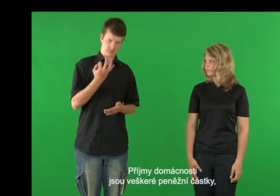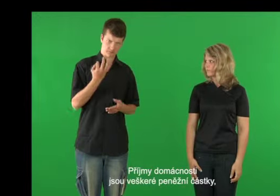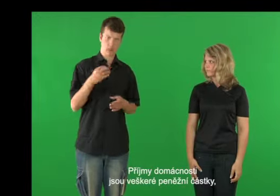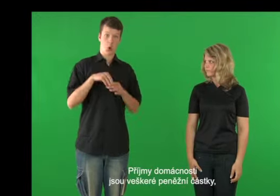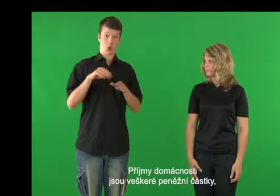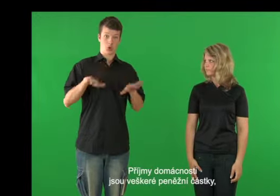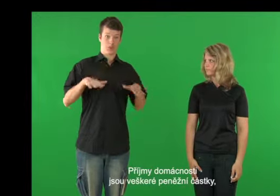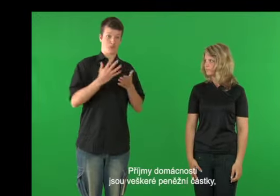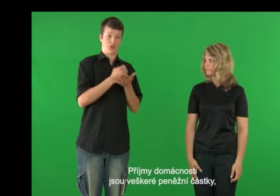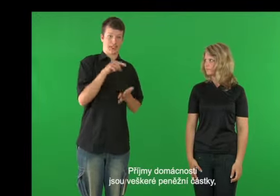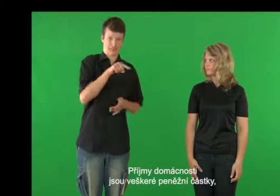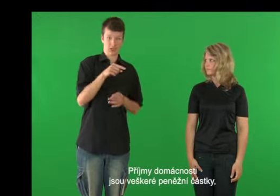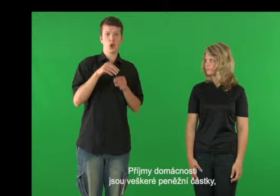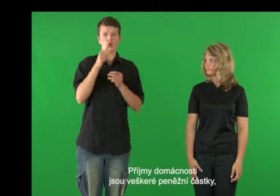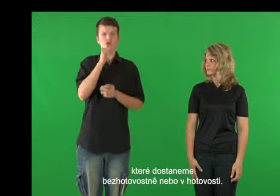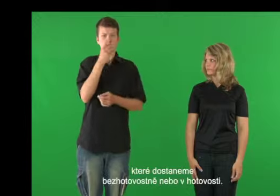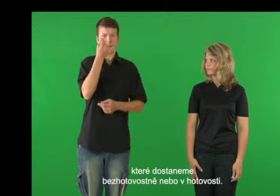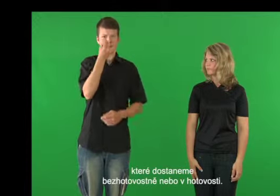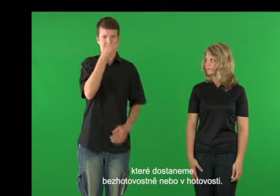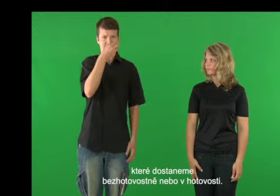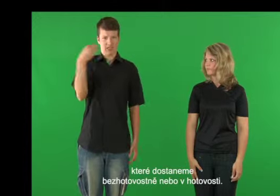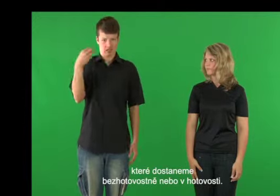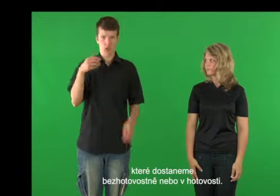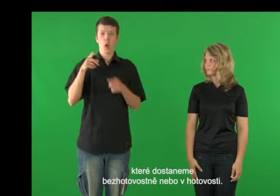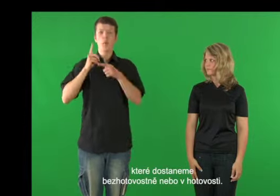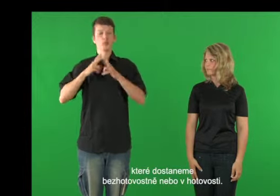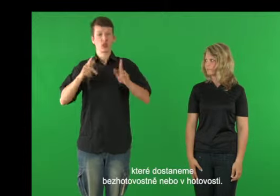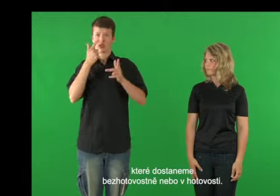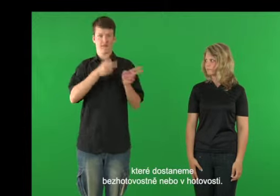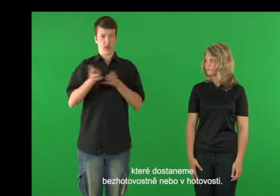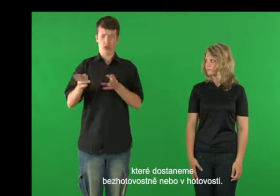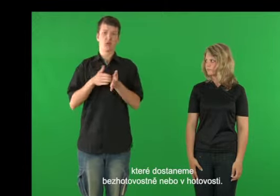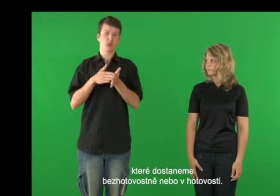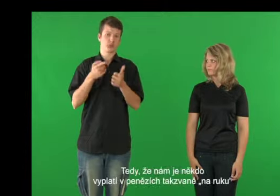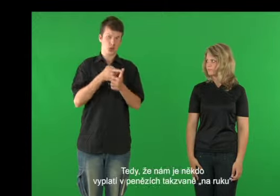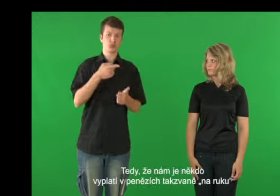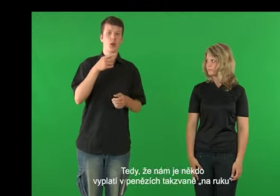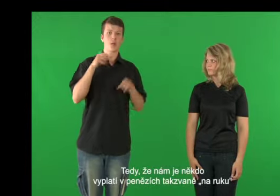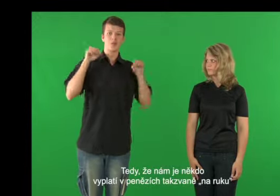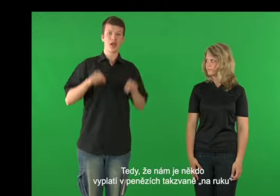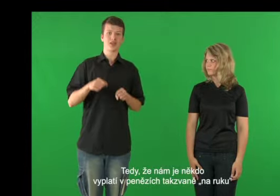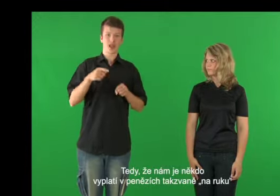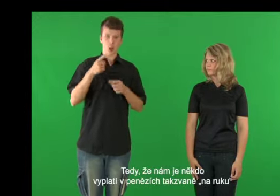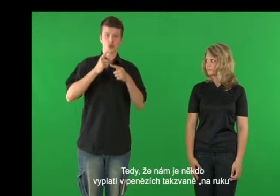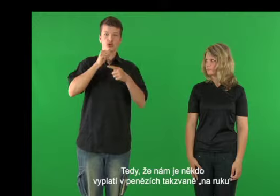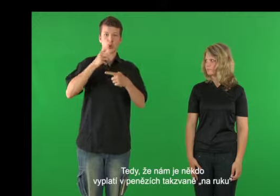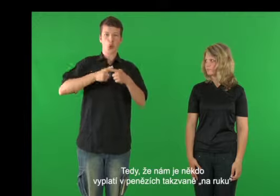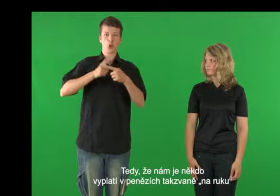Příjmy domácnosti jsou veškeré peněžní částky, které dostaneme v hotovosti, nebo bezhotovosti. Tedy, že nám je někdo